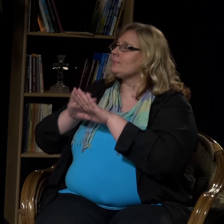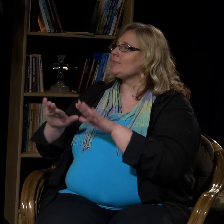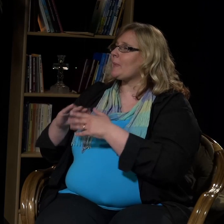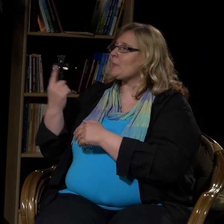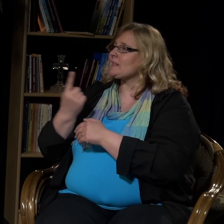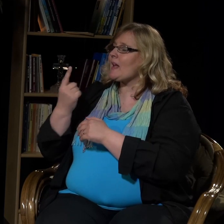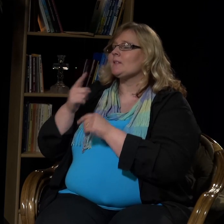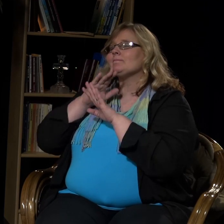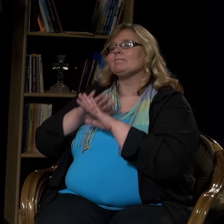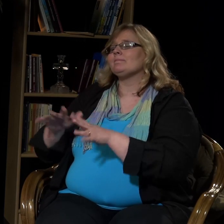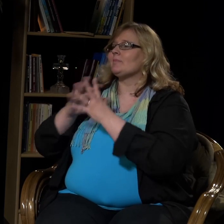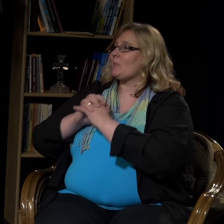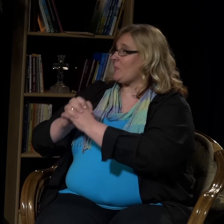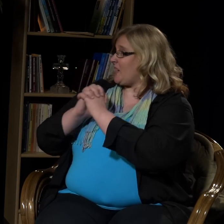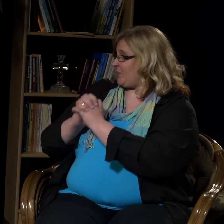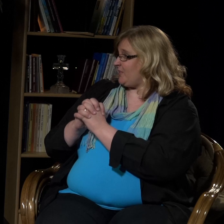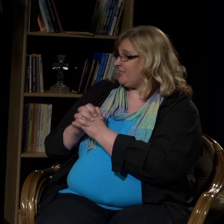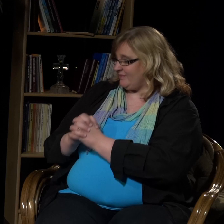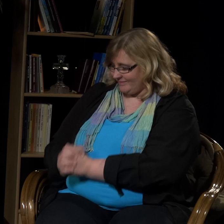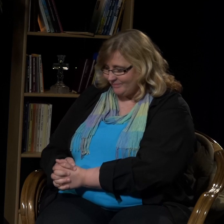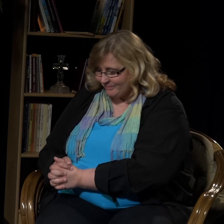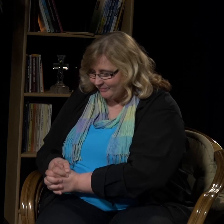lähti hiljaiseen paikkaan yksinäisyyteen rukoilemaan.